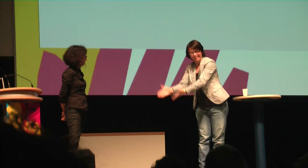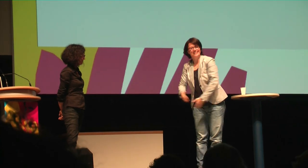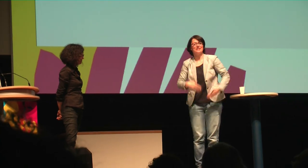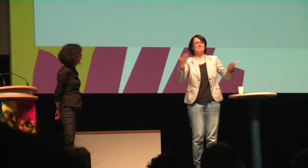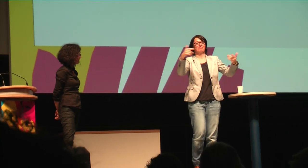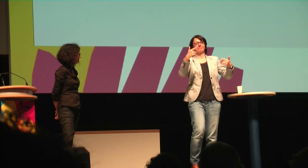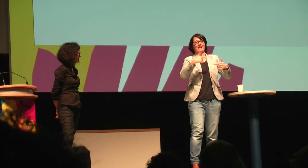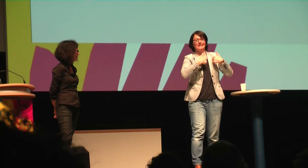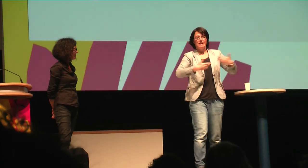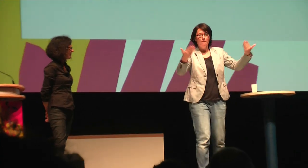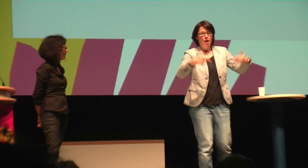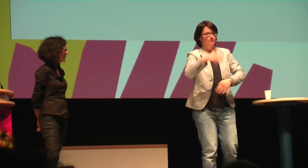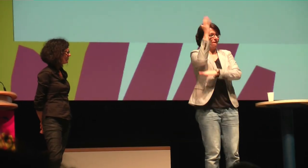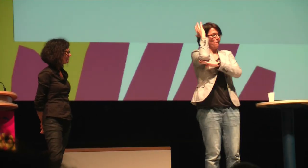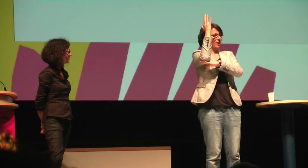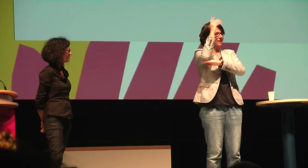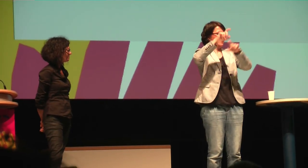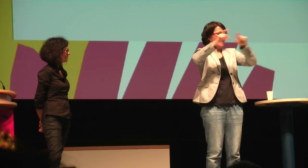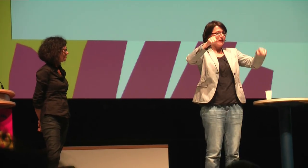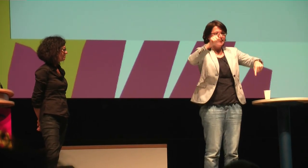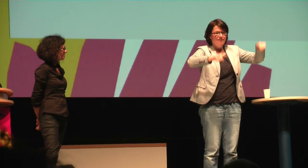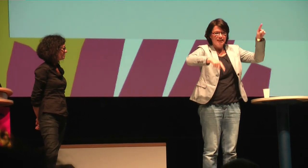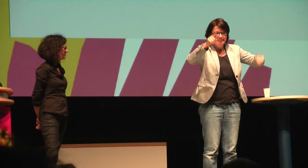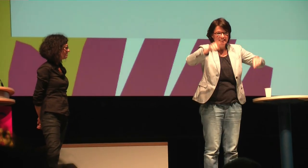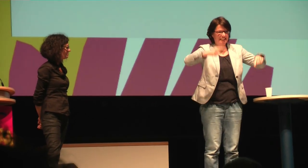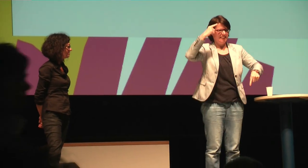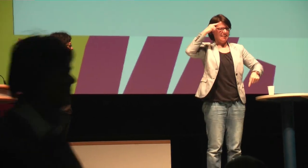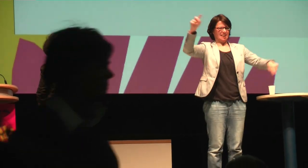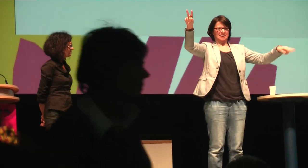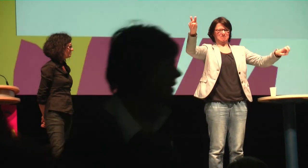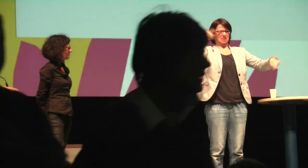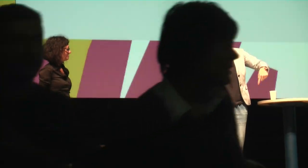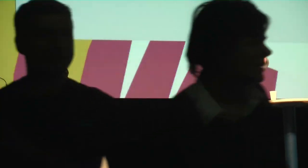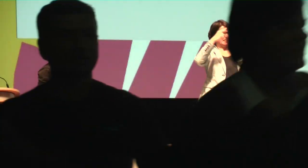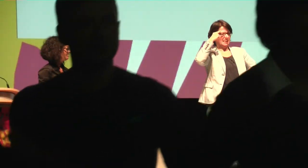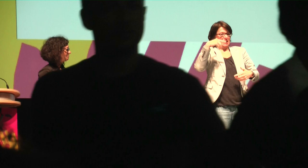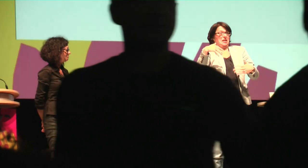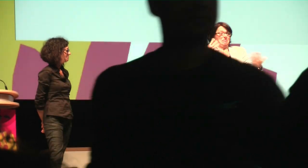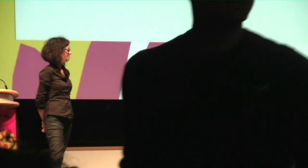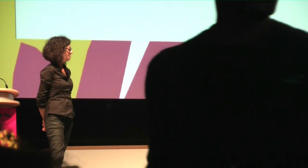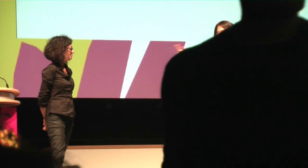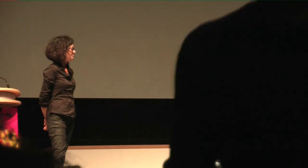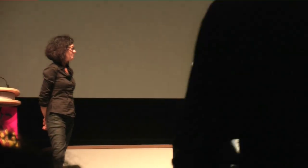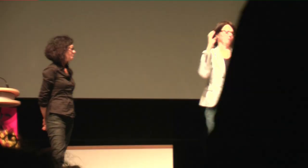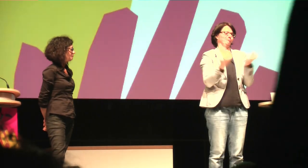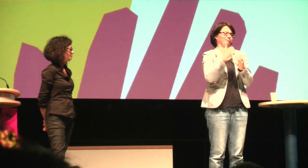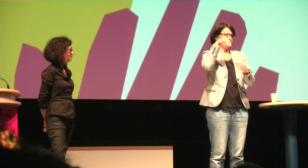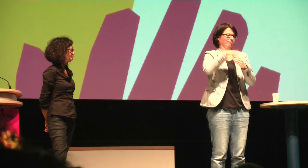Unsere Referentin ist schon da. Herzlich willkommen hier zum Vortrag zum Thema Diversity. Nun, was bringt uns